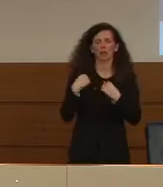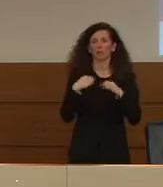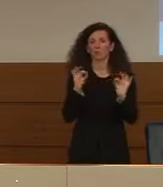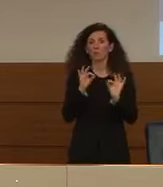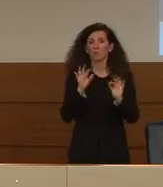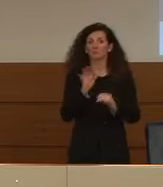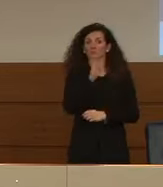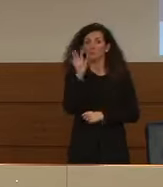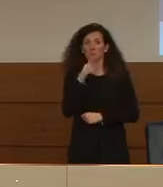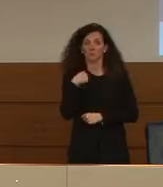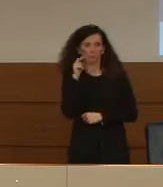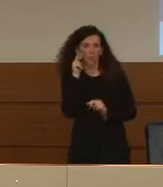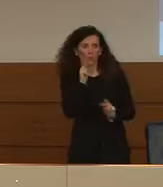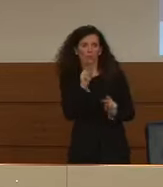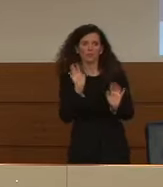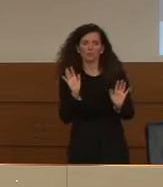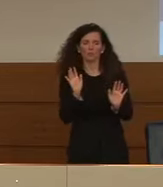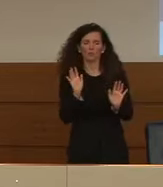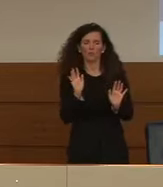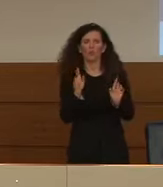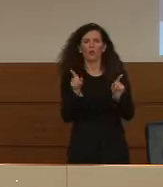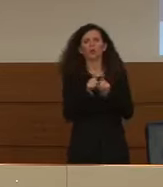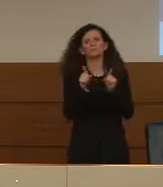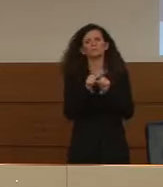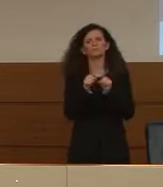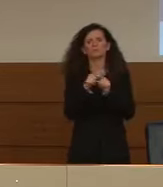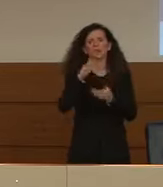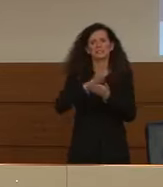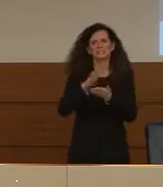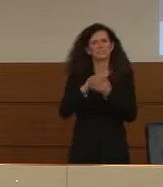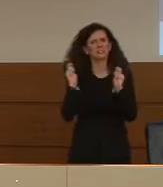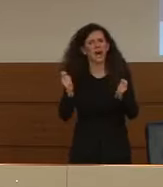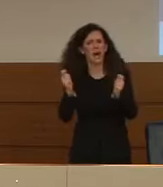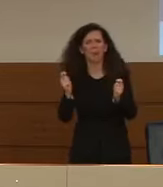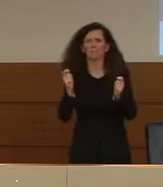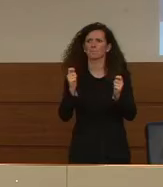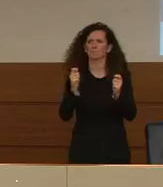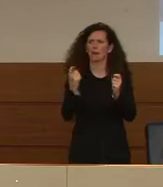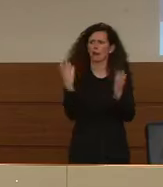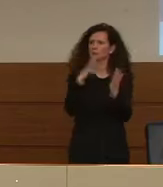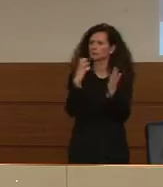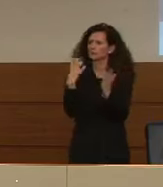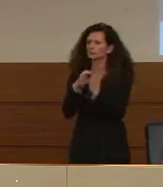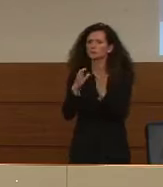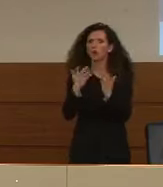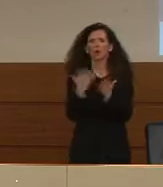ho visto neanche all'opinione pubblica e alla stampa è venuto notizia di questi casi.